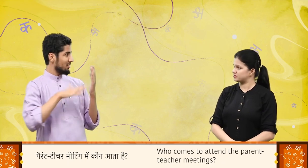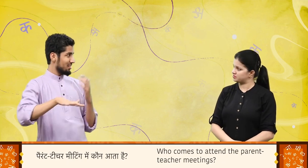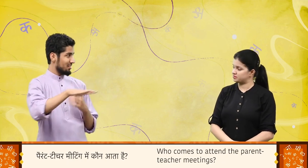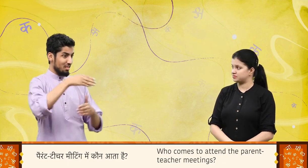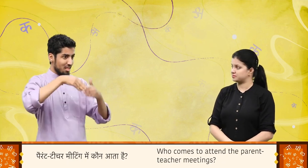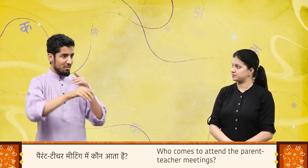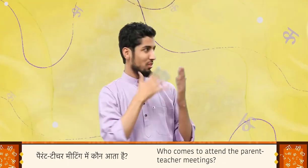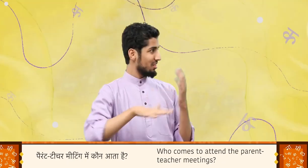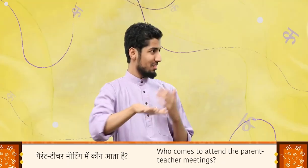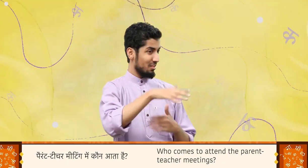है?